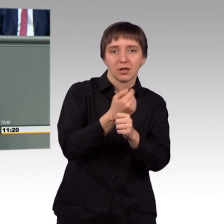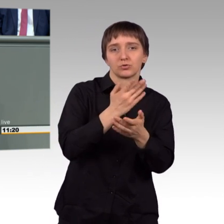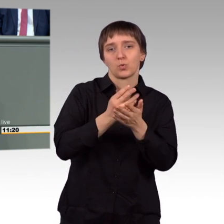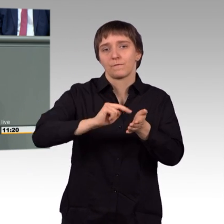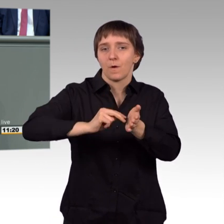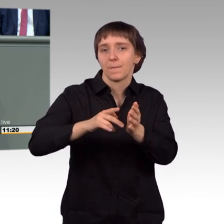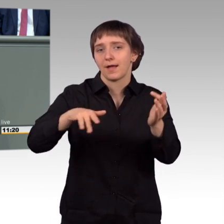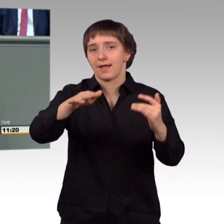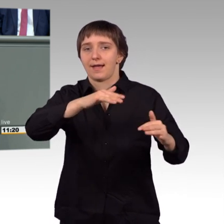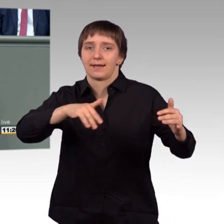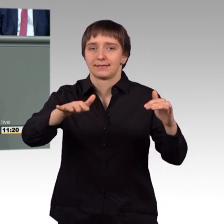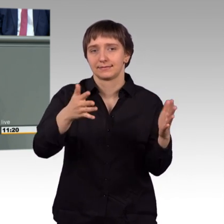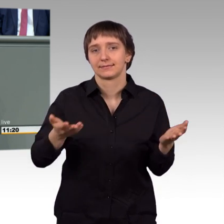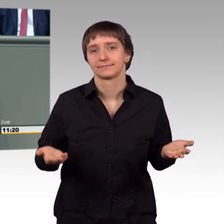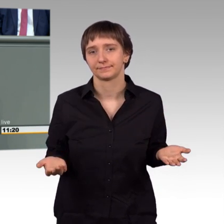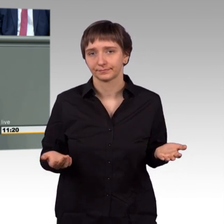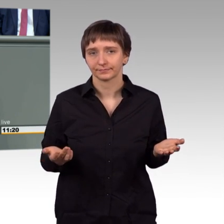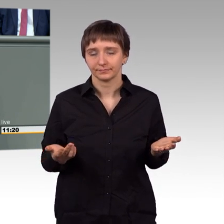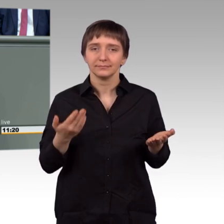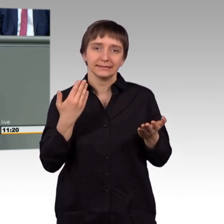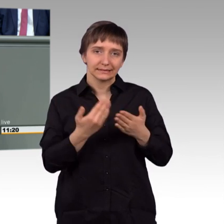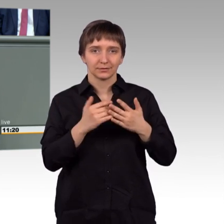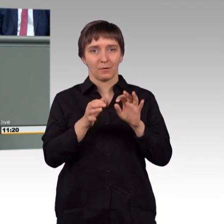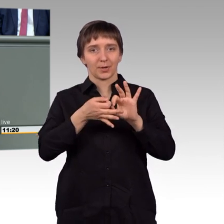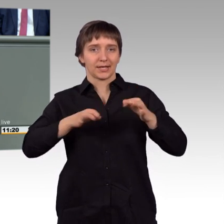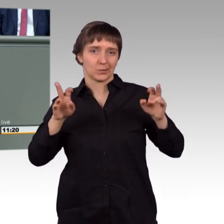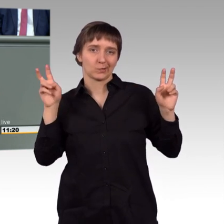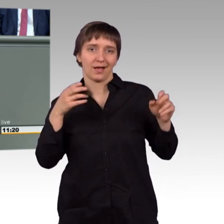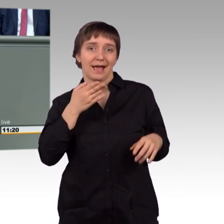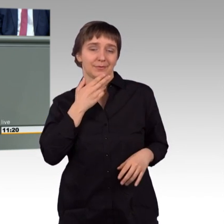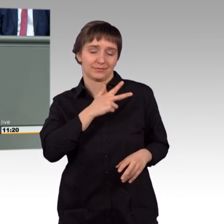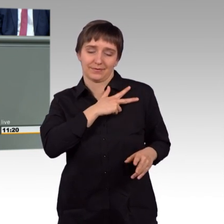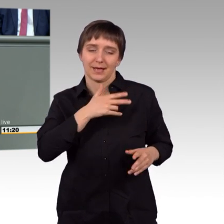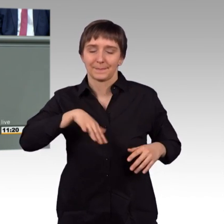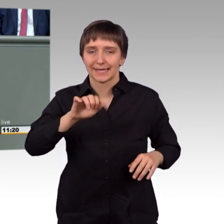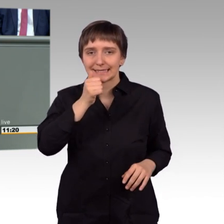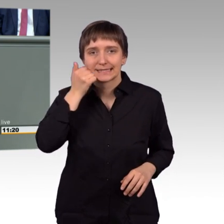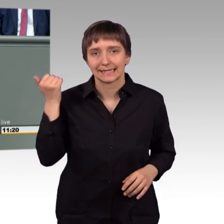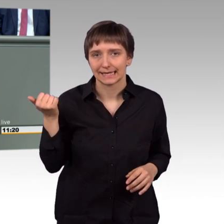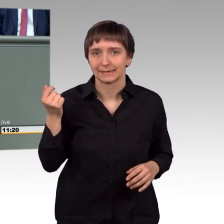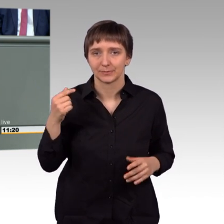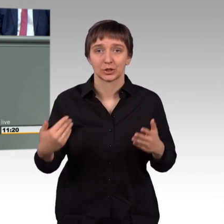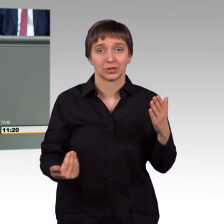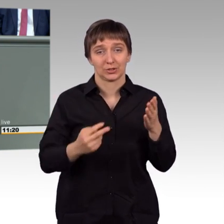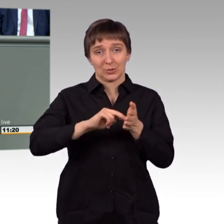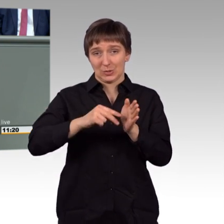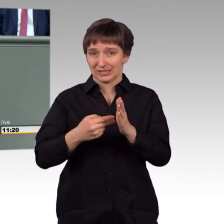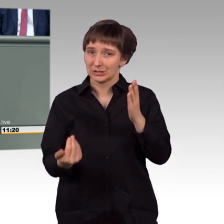das ist wahrscheinlich von der Formulierung her noch eine Untertreibung. Denn wir erleben eine neue Welle der Gewalt in Syrien, aber auch im